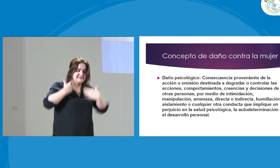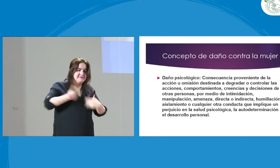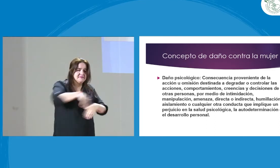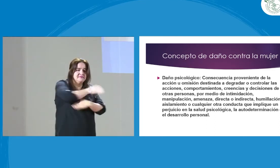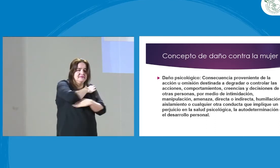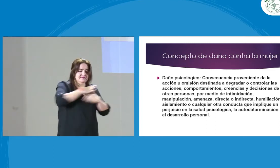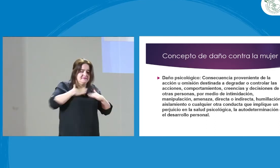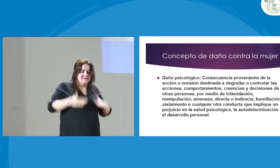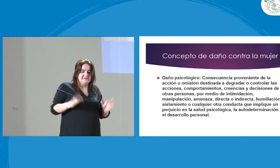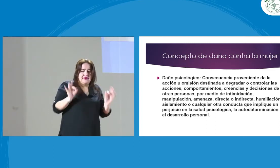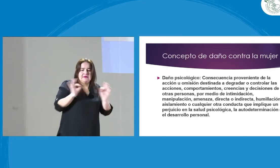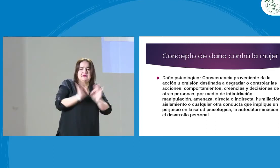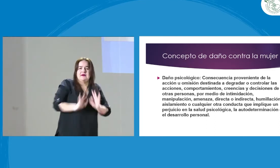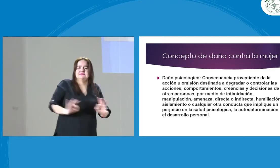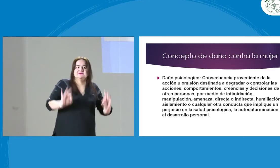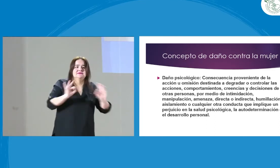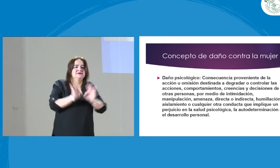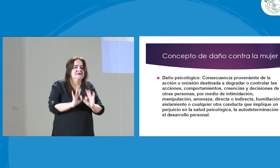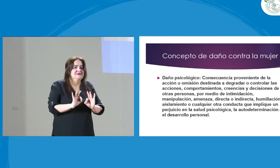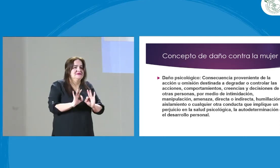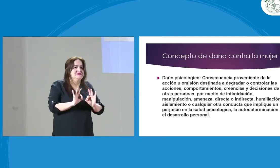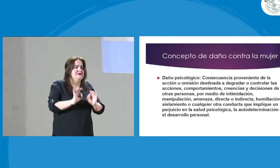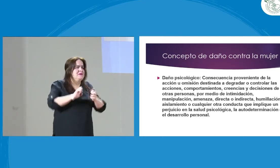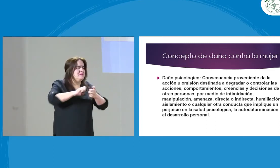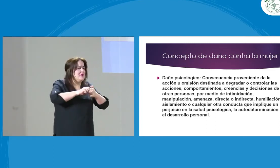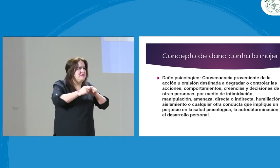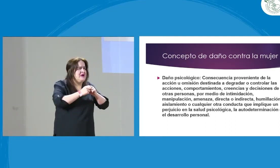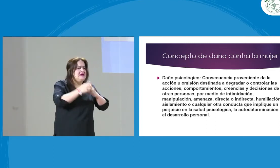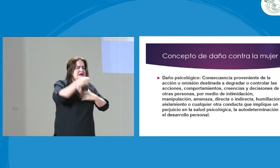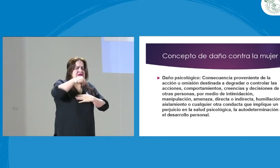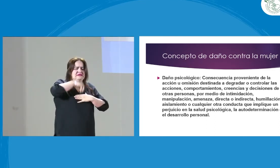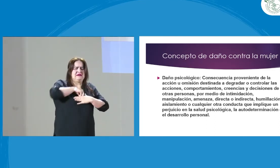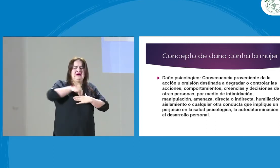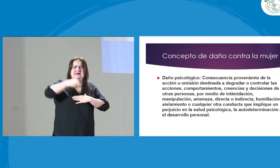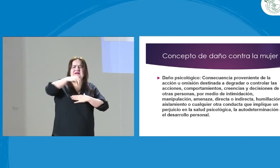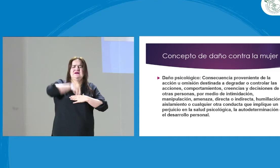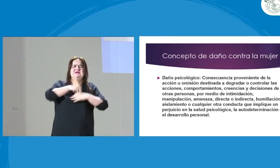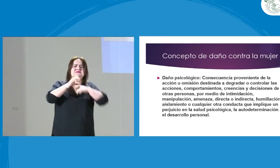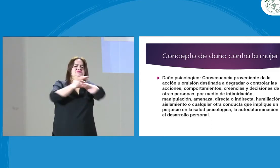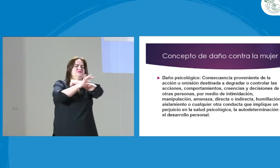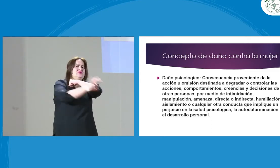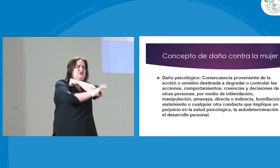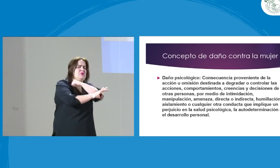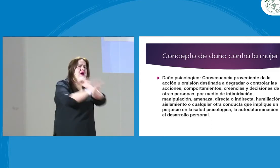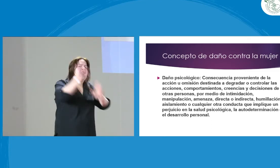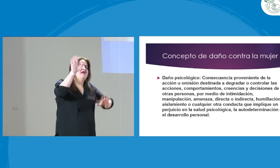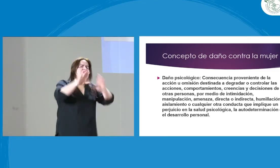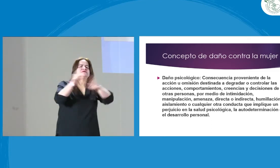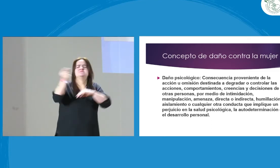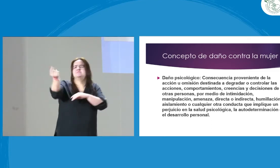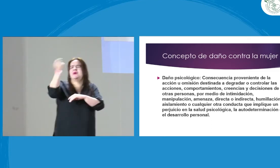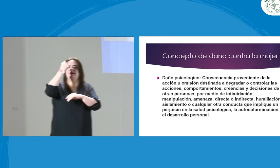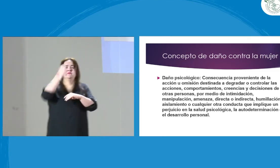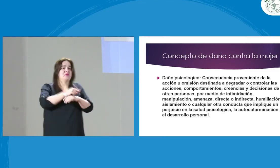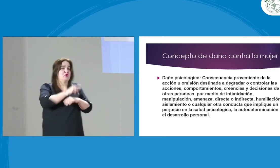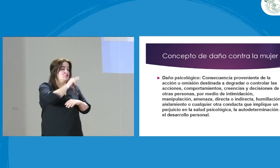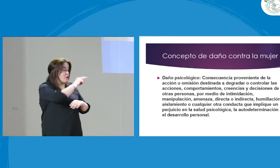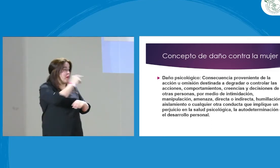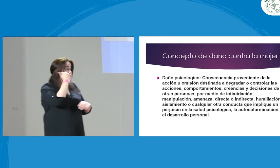vestir así. Ok, me debo cambiar, debo ocultar mi cuerpo porque a esa persona no le gusta. Entonces, por